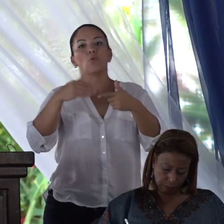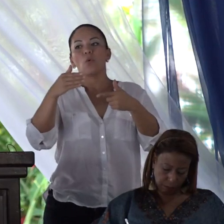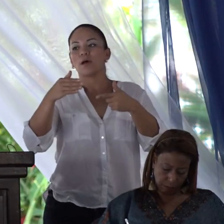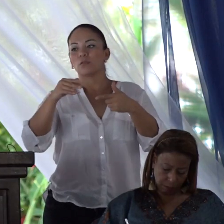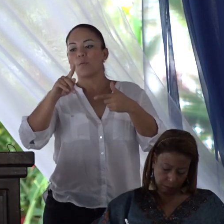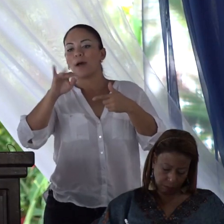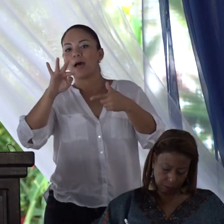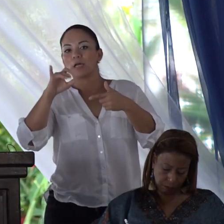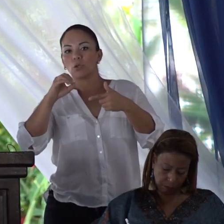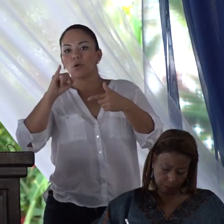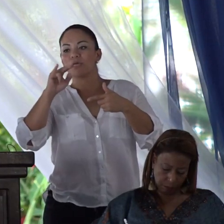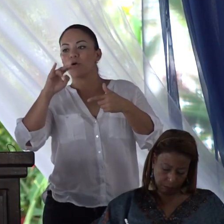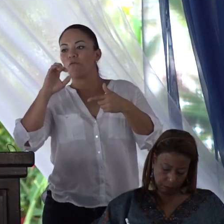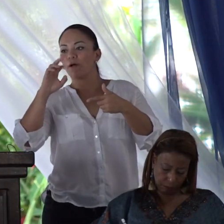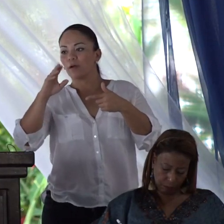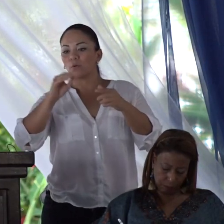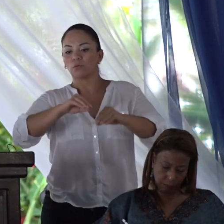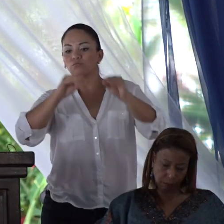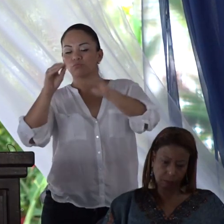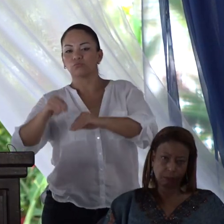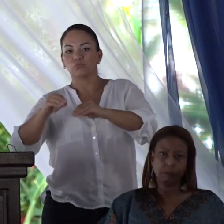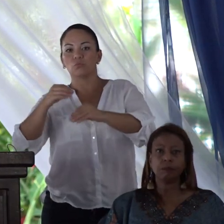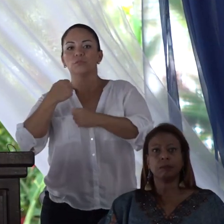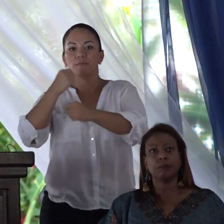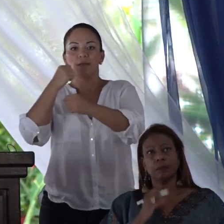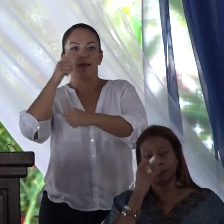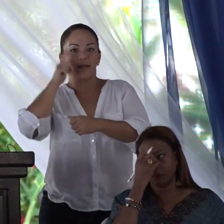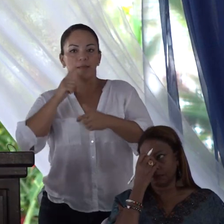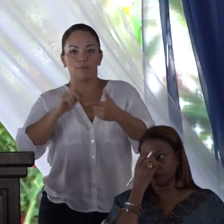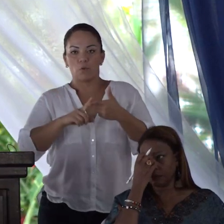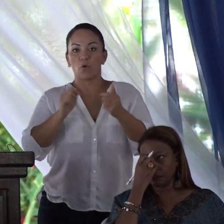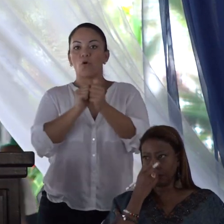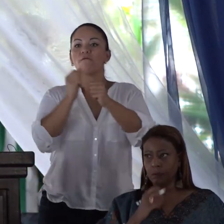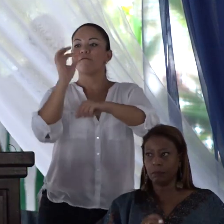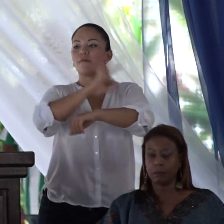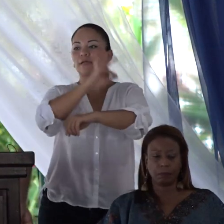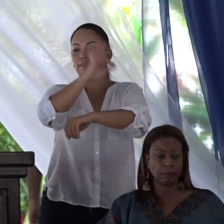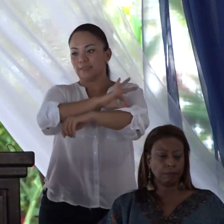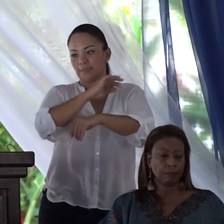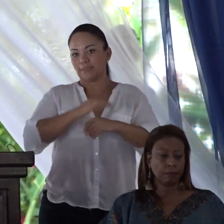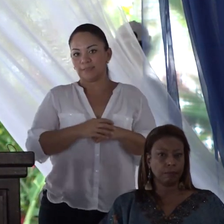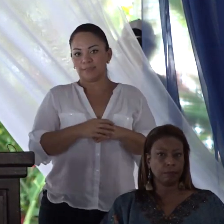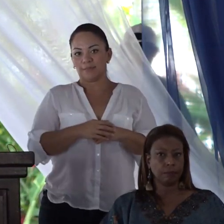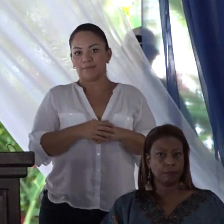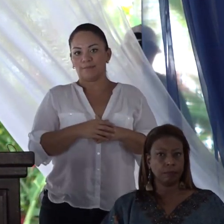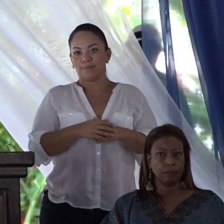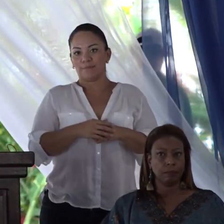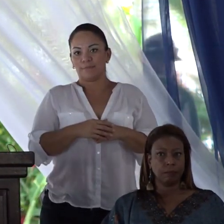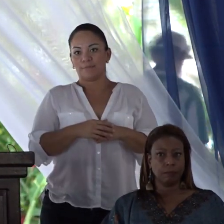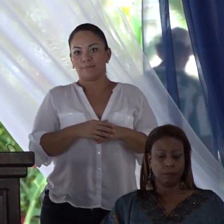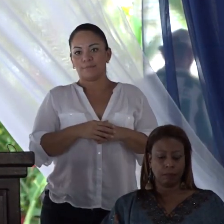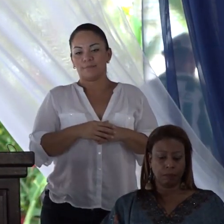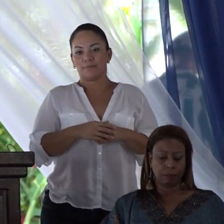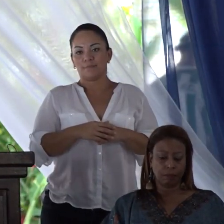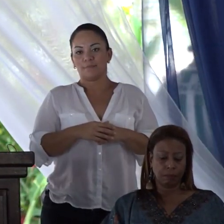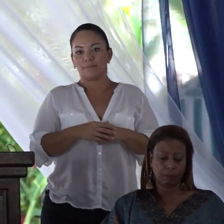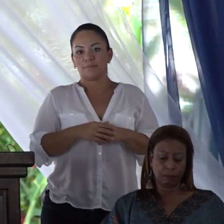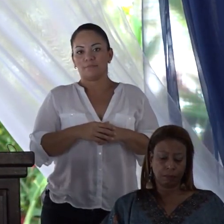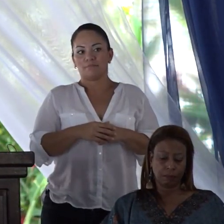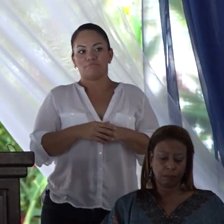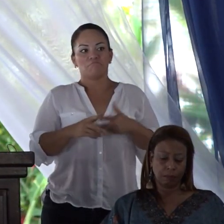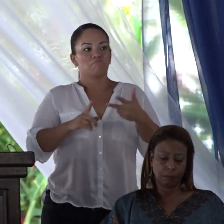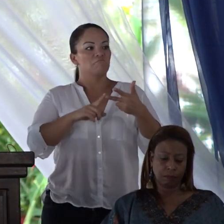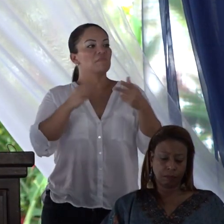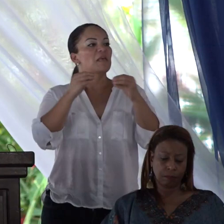INCOFER a la municipalidad de Limón? Pero ya con fechas. ¿Qué vamos a hacer para